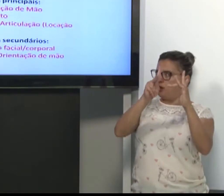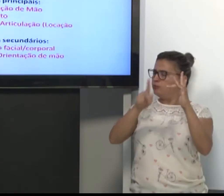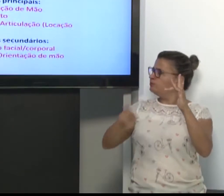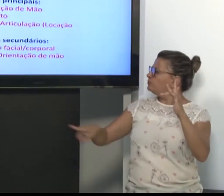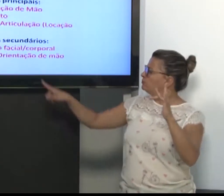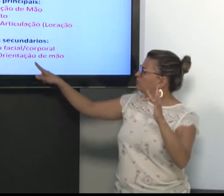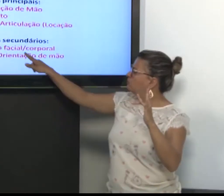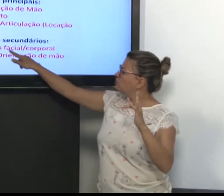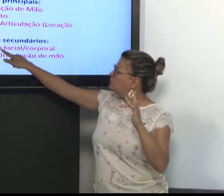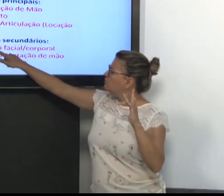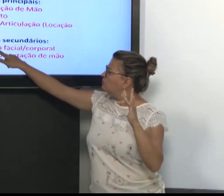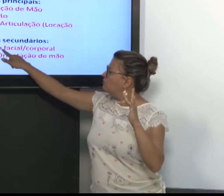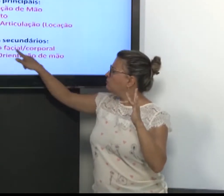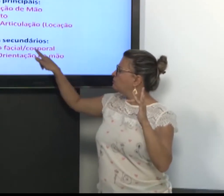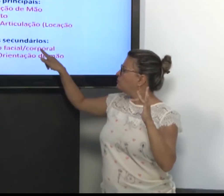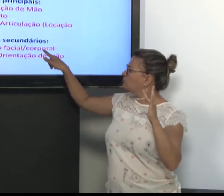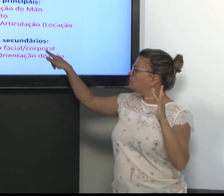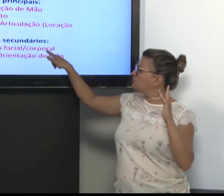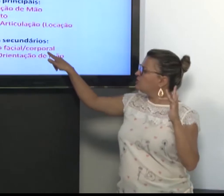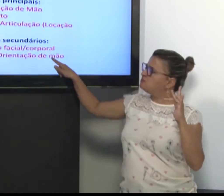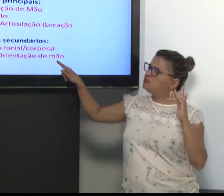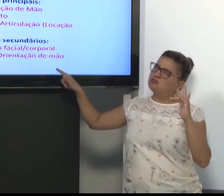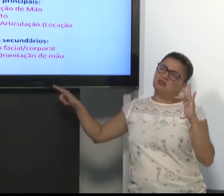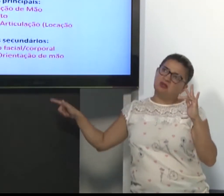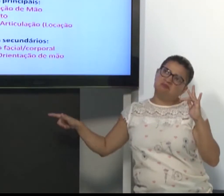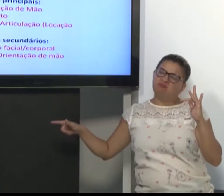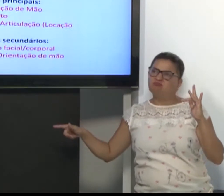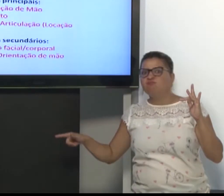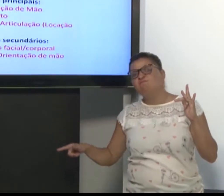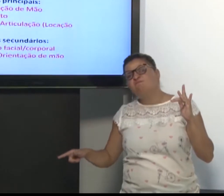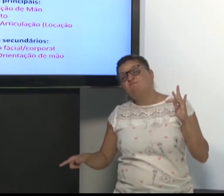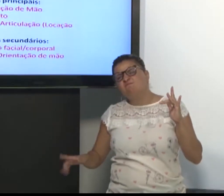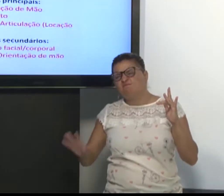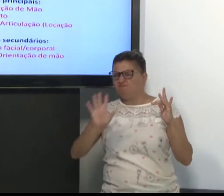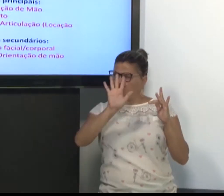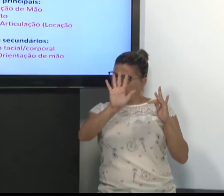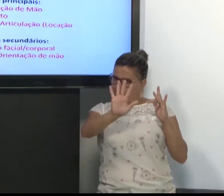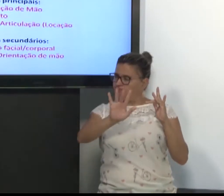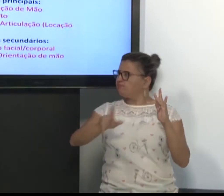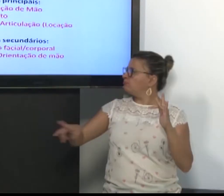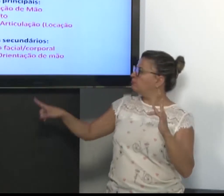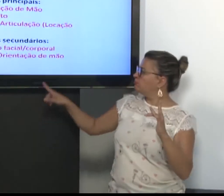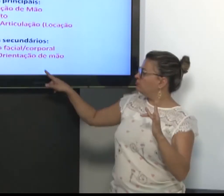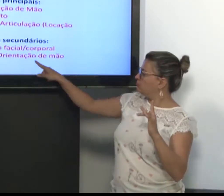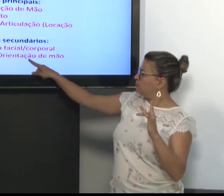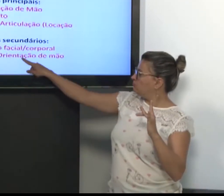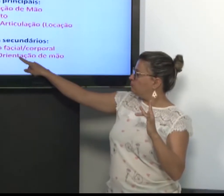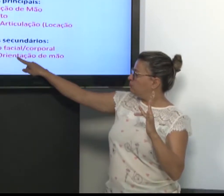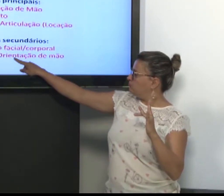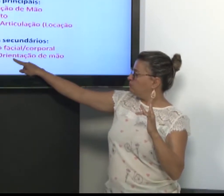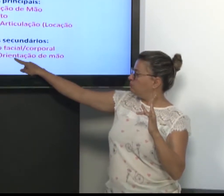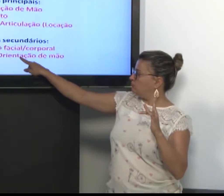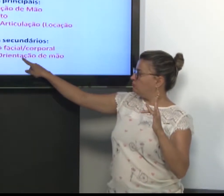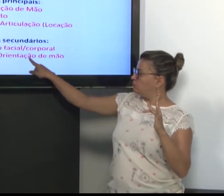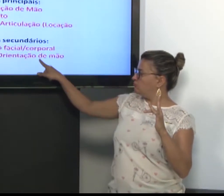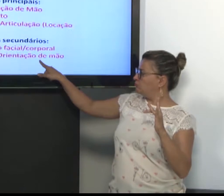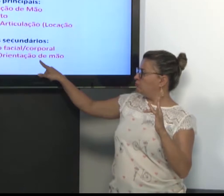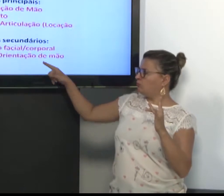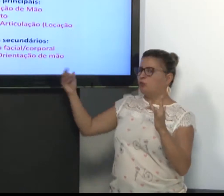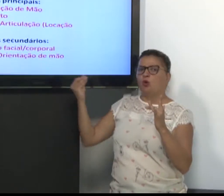Expressão facial. Espero que eu vou falar para vocês. E a orientação da mão. Para